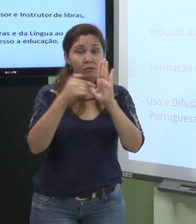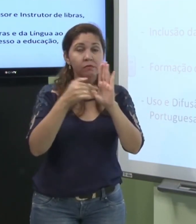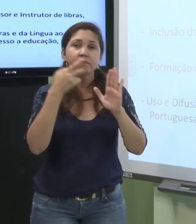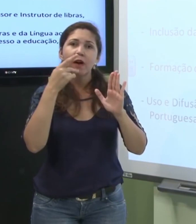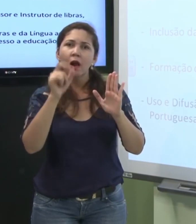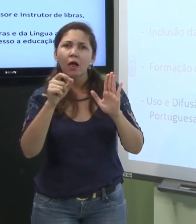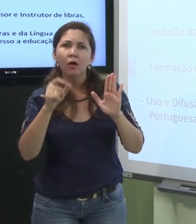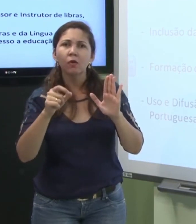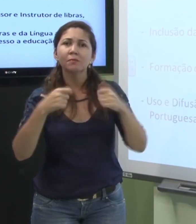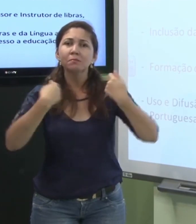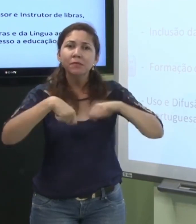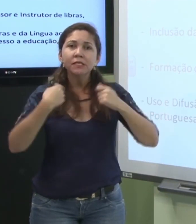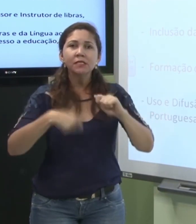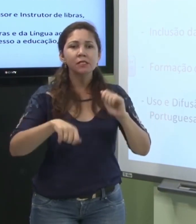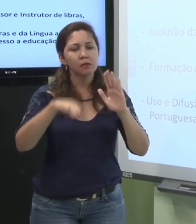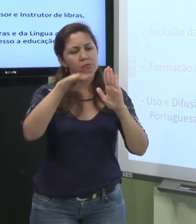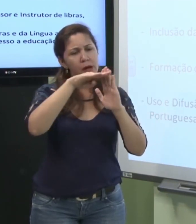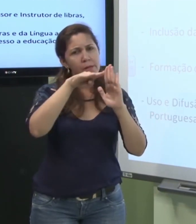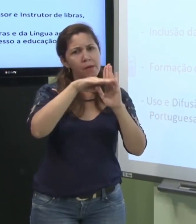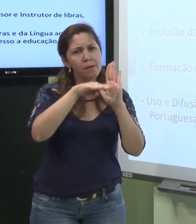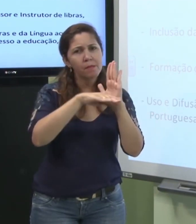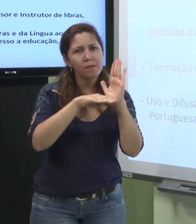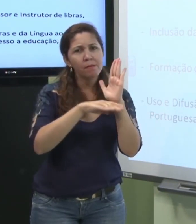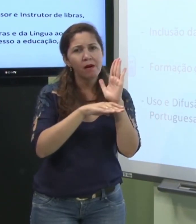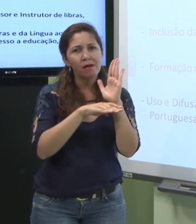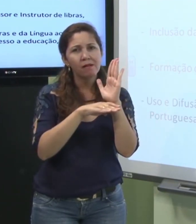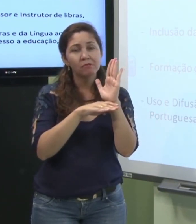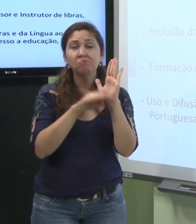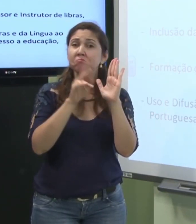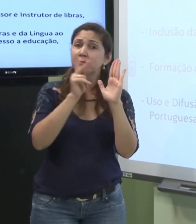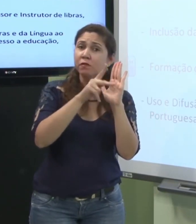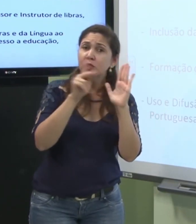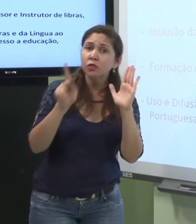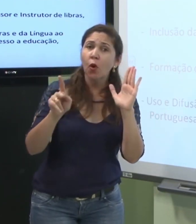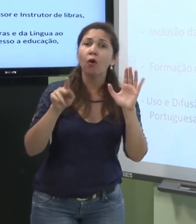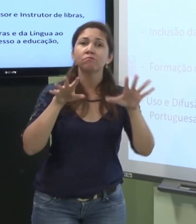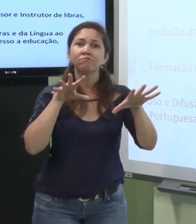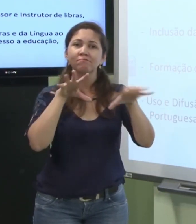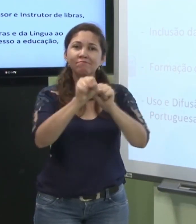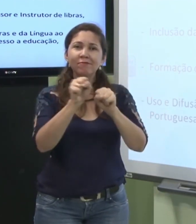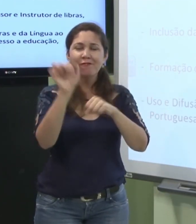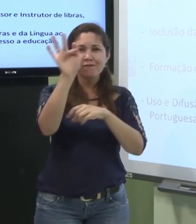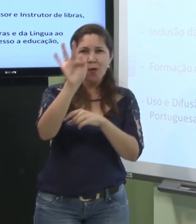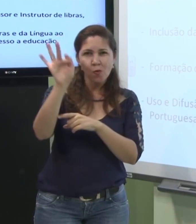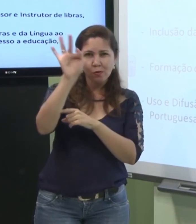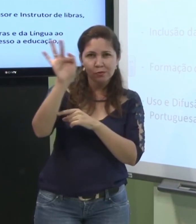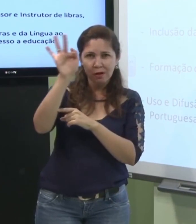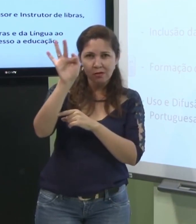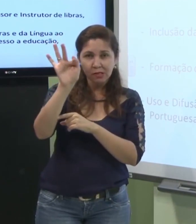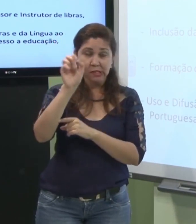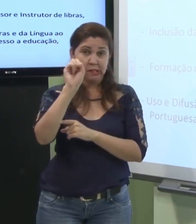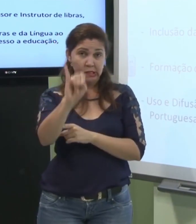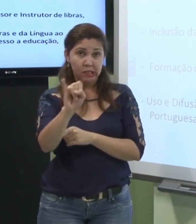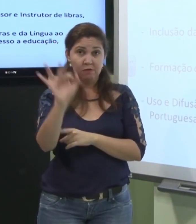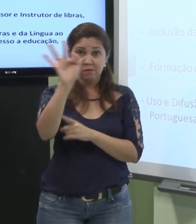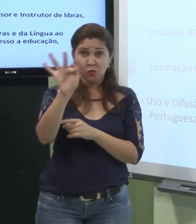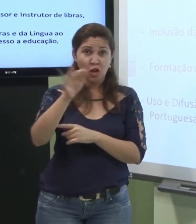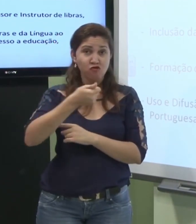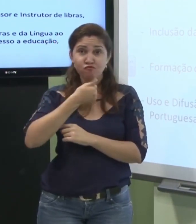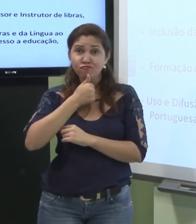então o decreto ele vem detalhar sobre a formação de professores na faculdade se